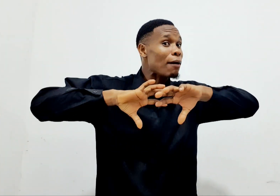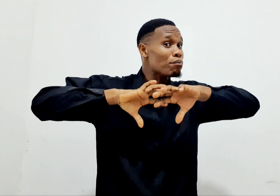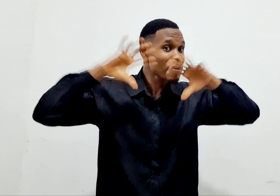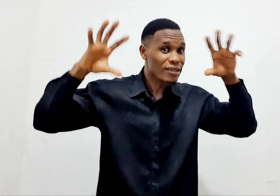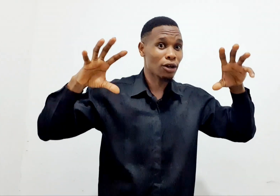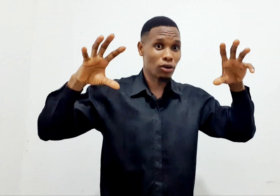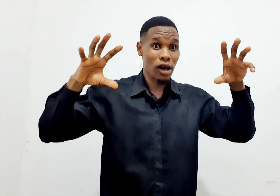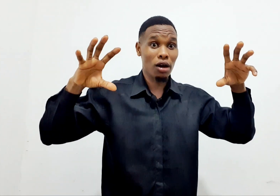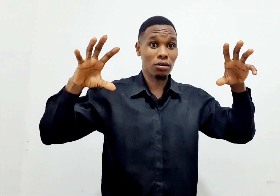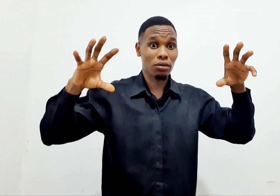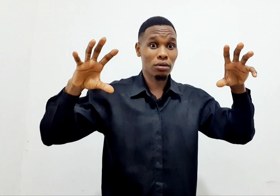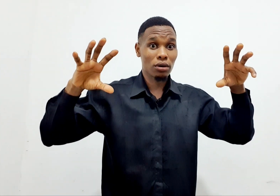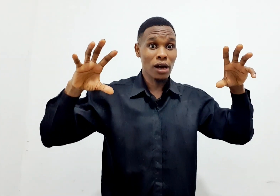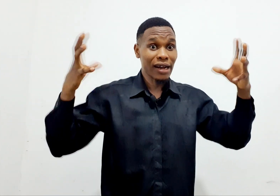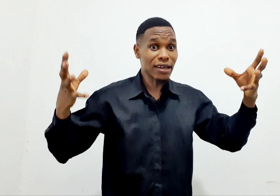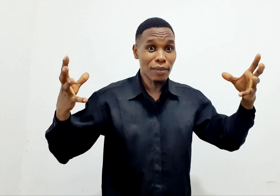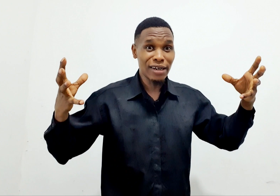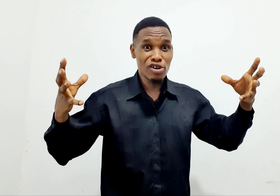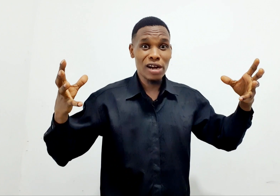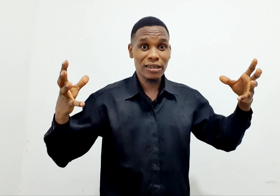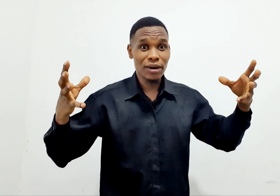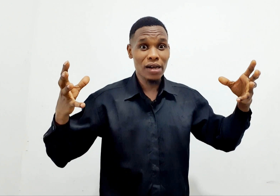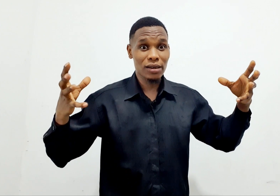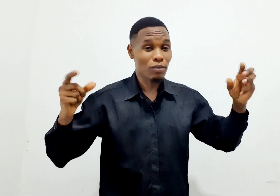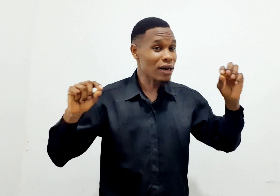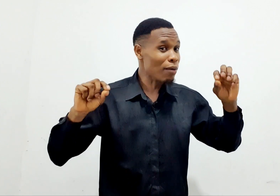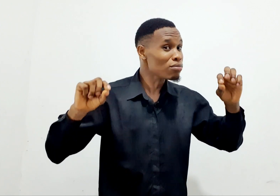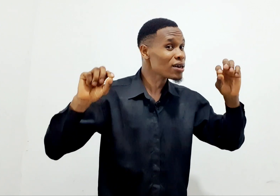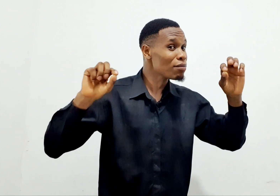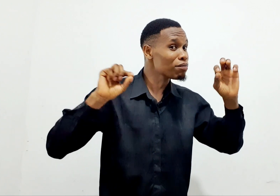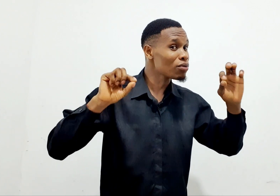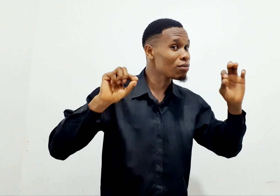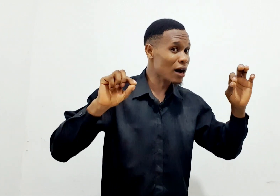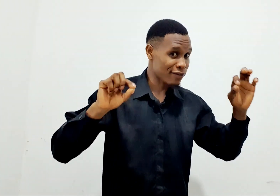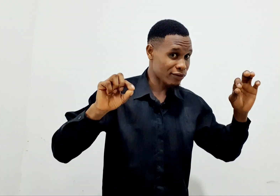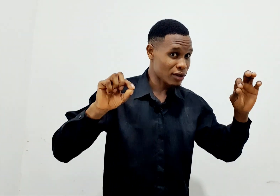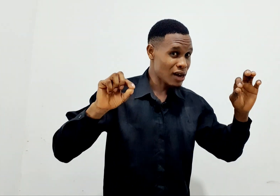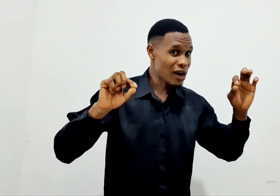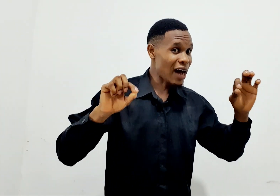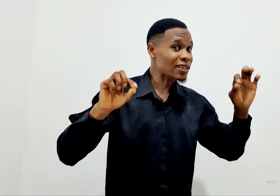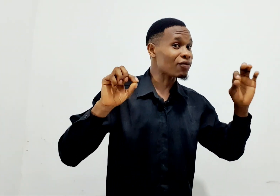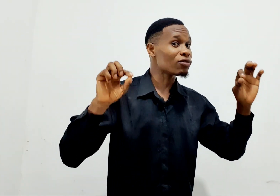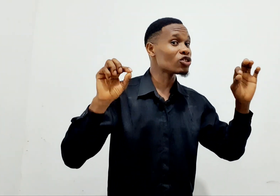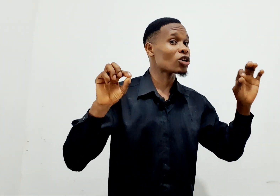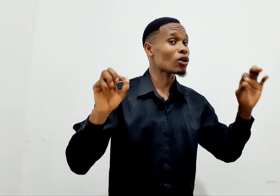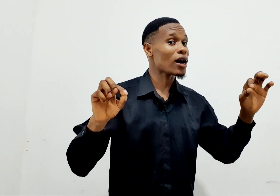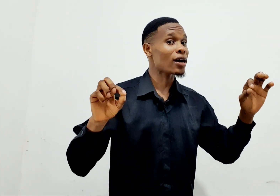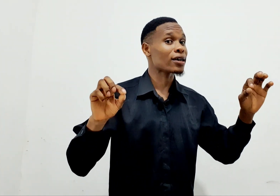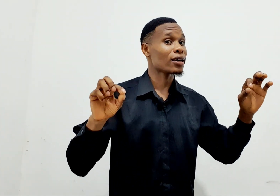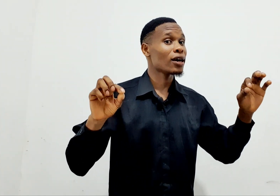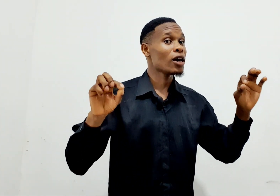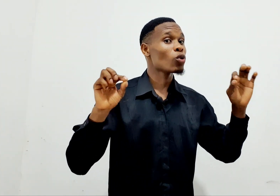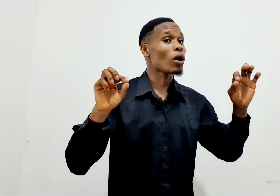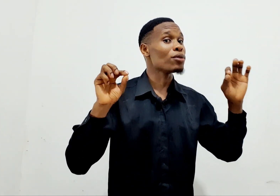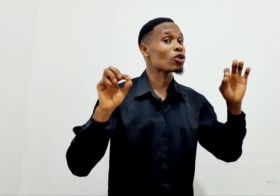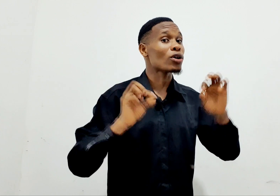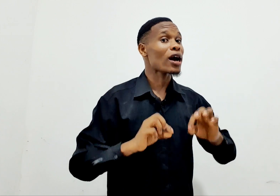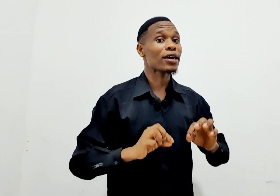mbisa ndoa yako. Lakini mandiko anasemani, mwanamuke mpumbavu atavunja ndoa yake kwa mikono yake